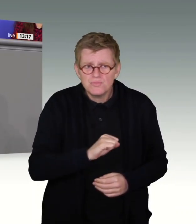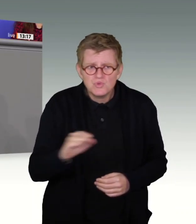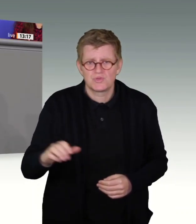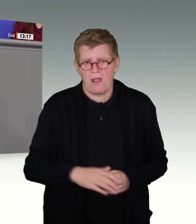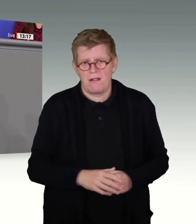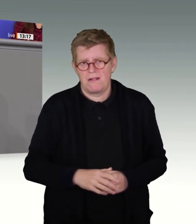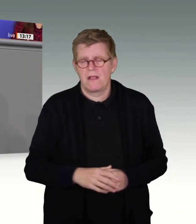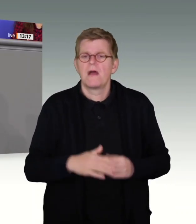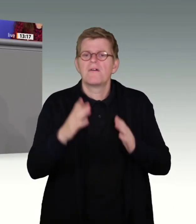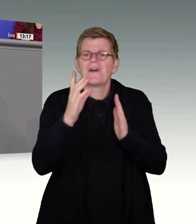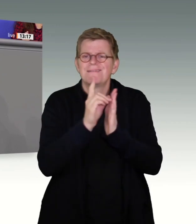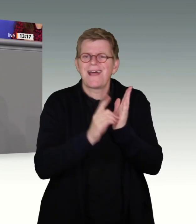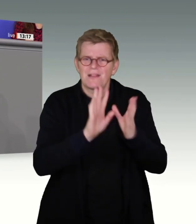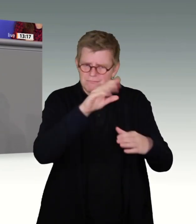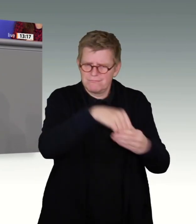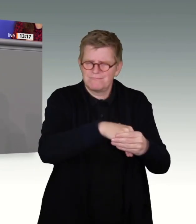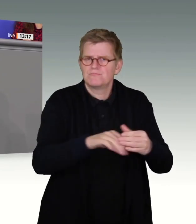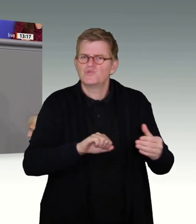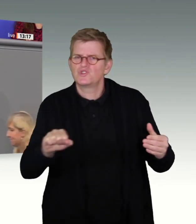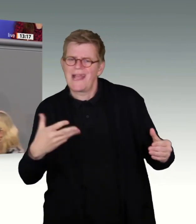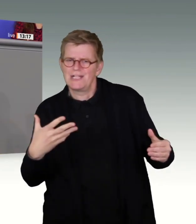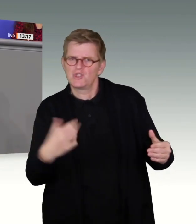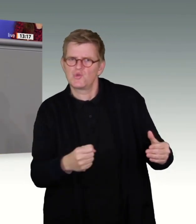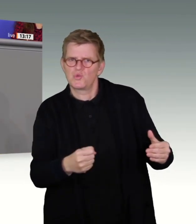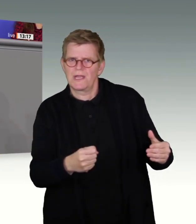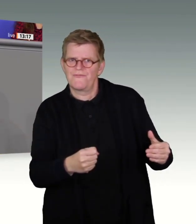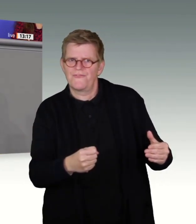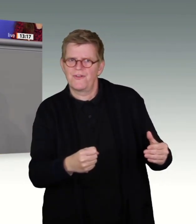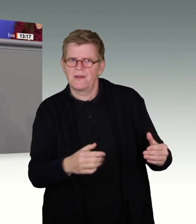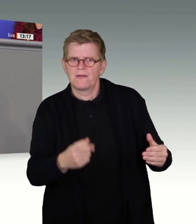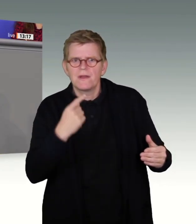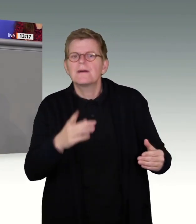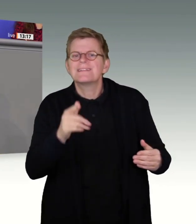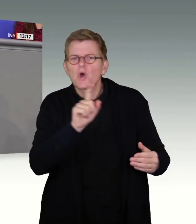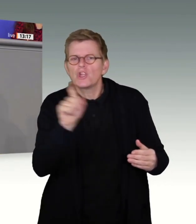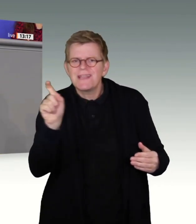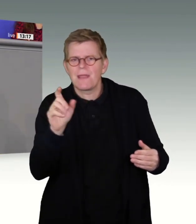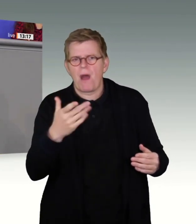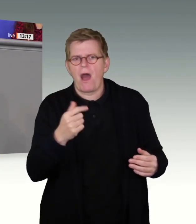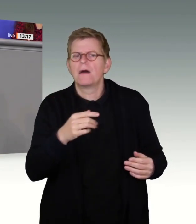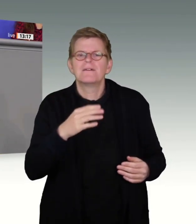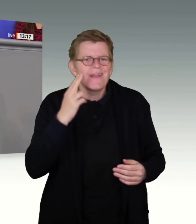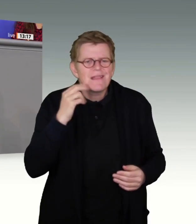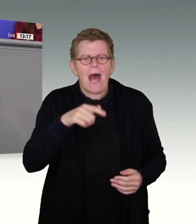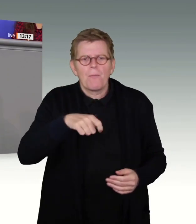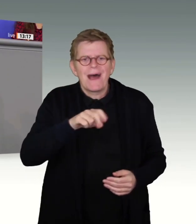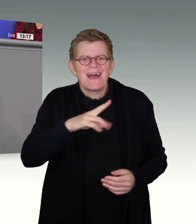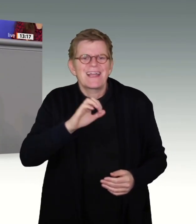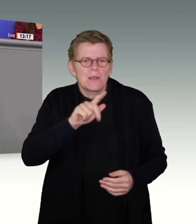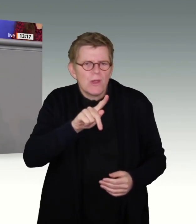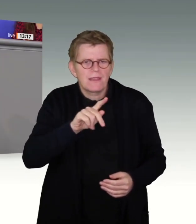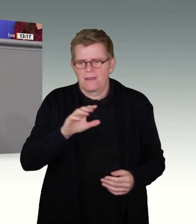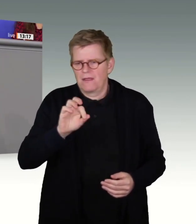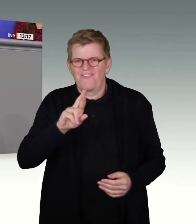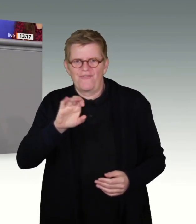ja sogar der EuGH, der schreibt, der hat zwar nicht Quick Freeze genannt, aber es ist doch ganz klar, das ist da drin, das werden wir